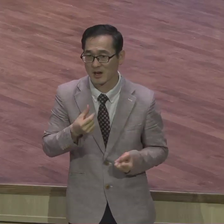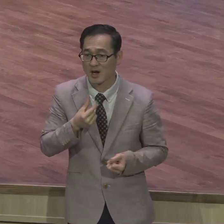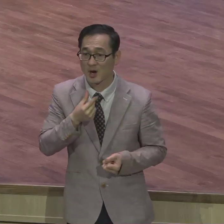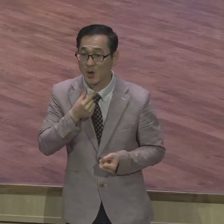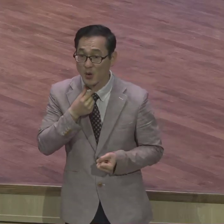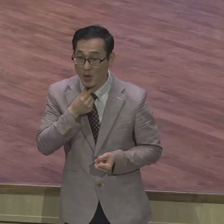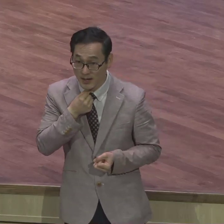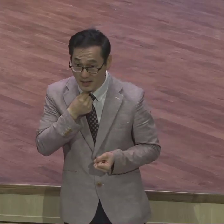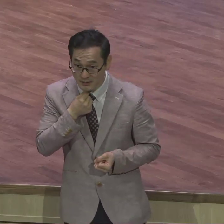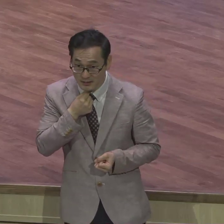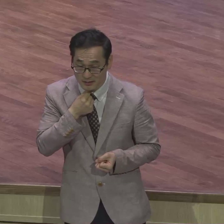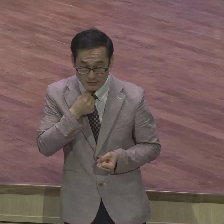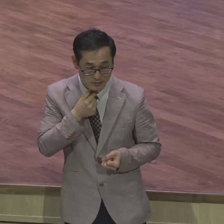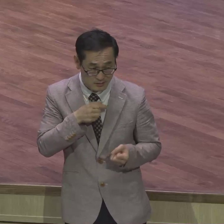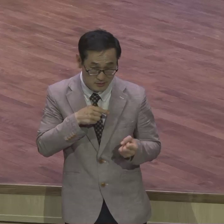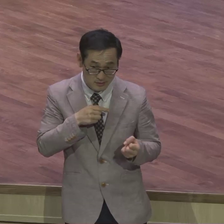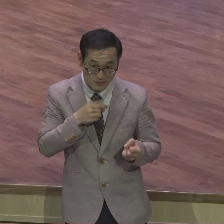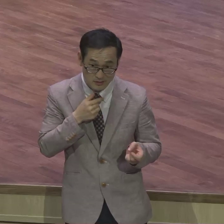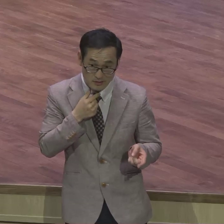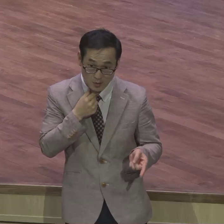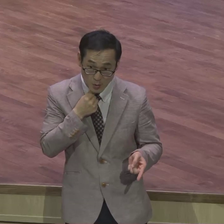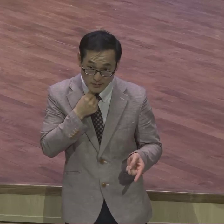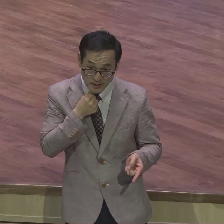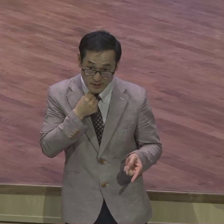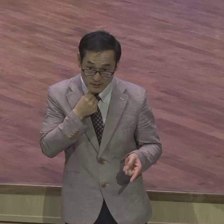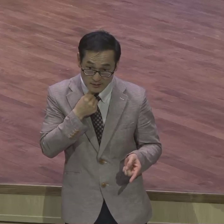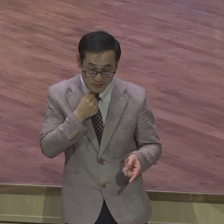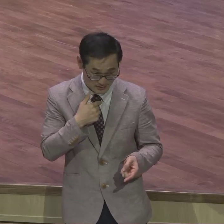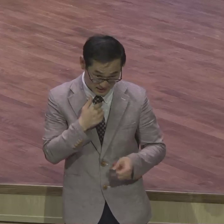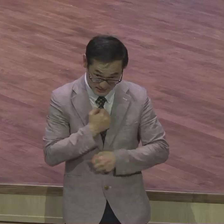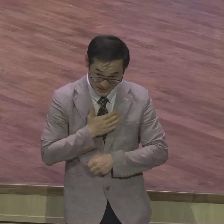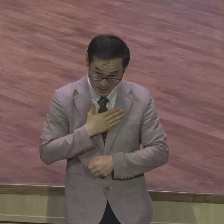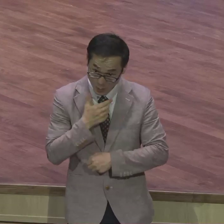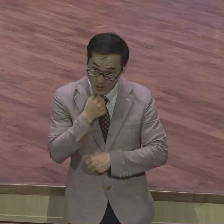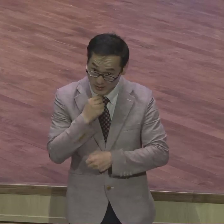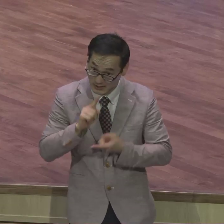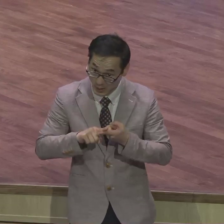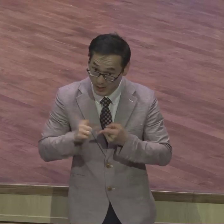말미암은 아니오 오직 격렬의 귀신은 하나님으로 말미암은 이니라